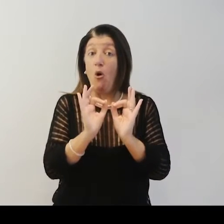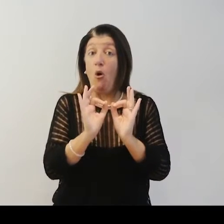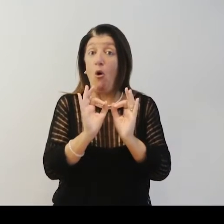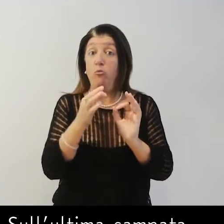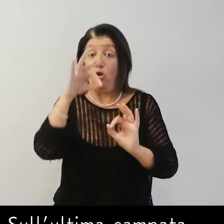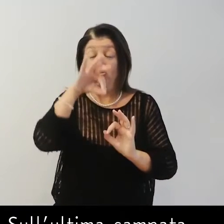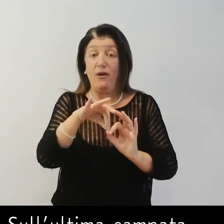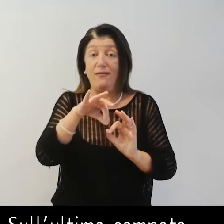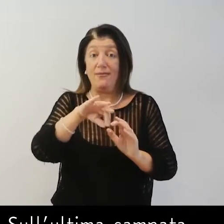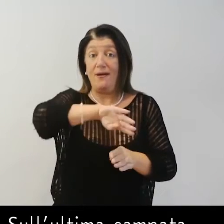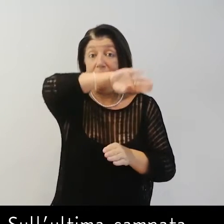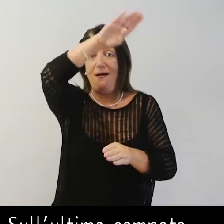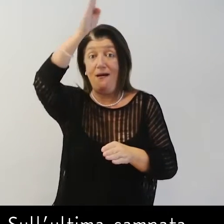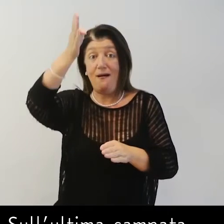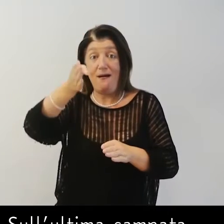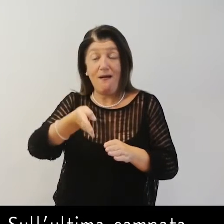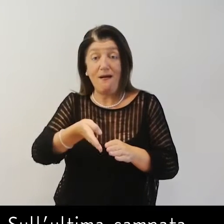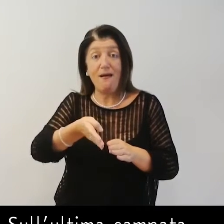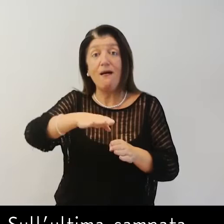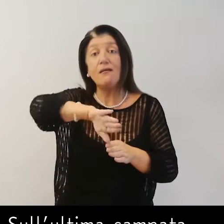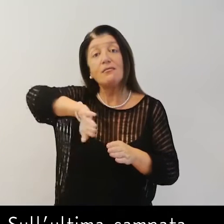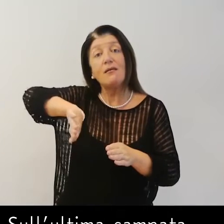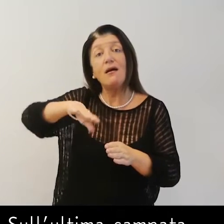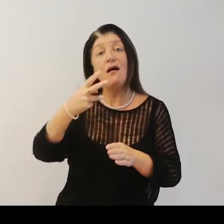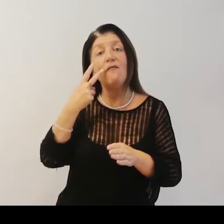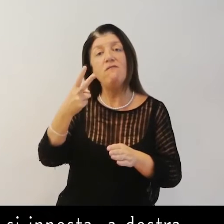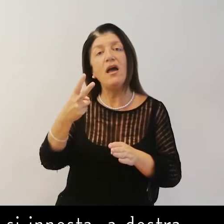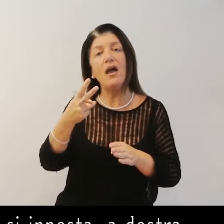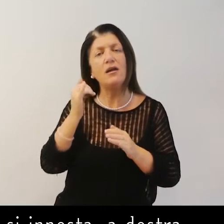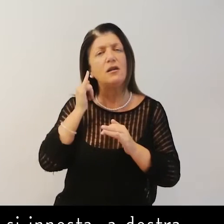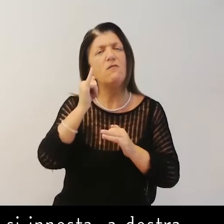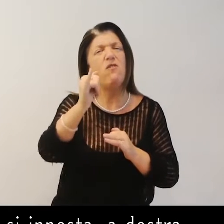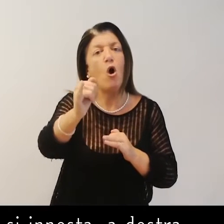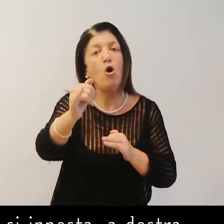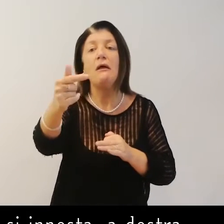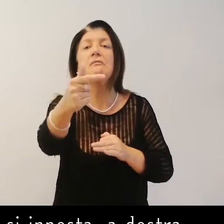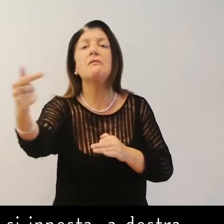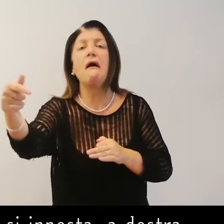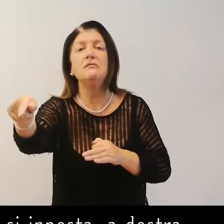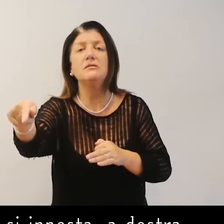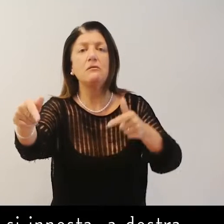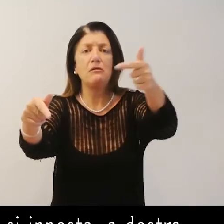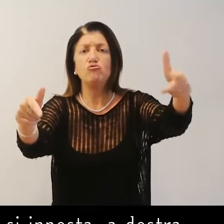Sull'ultima campata della navata centrale, si innesta a destra l'unico braccio del